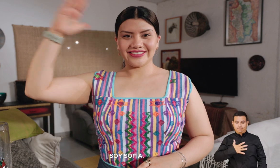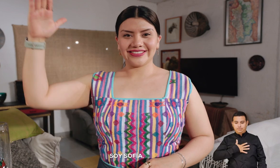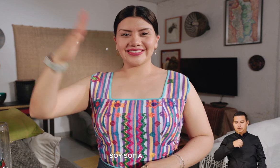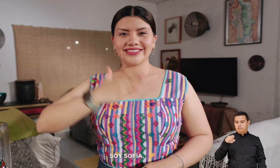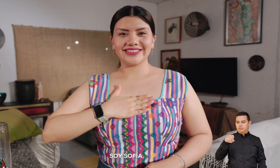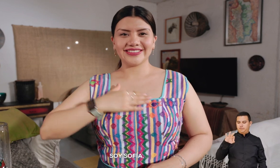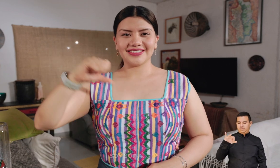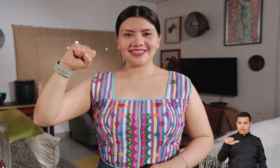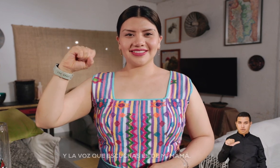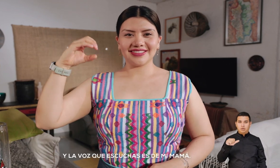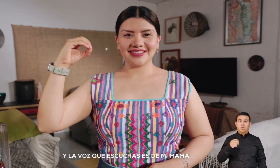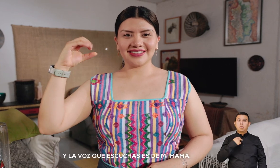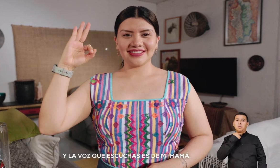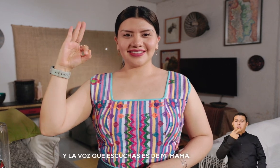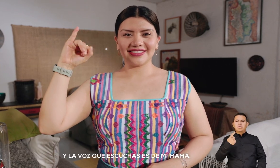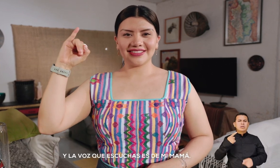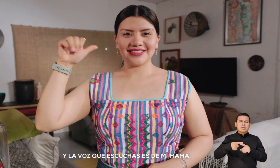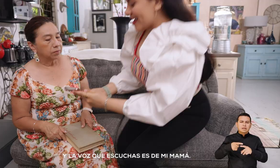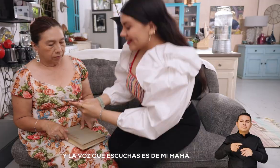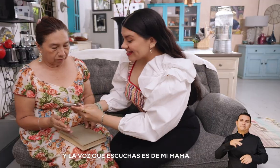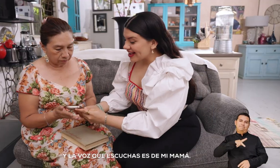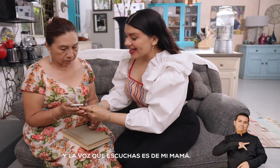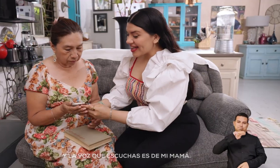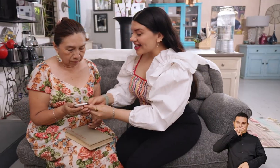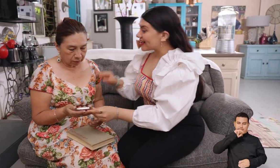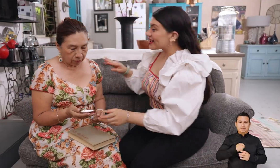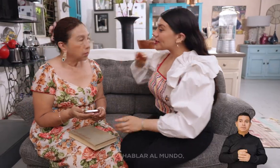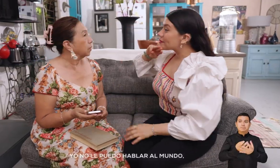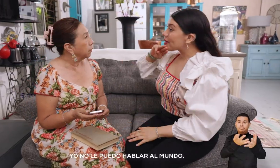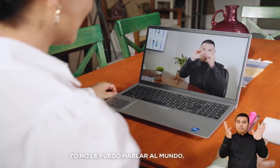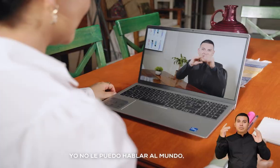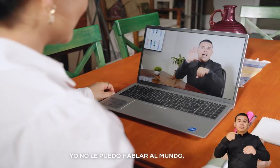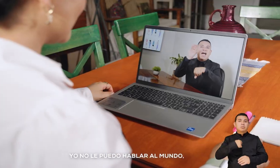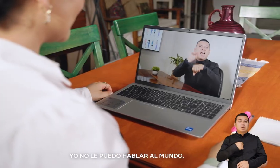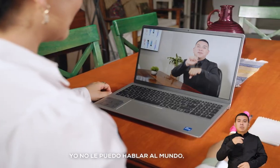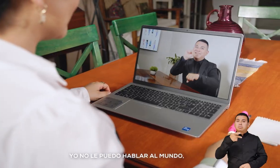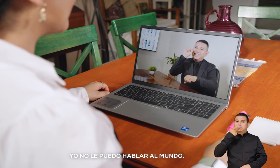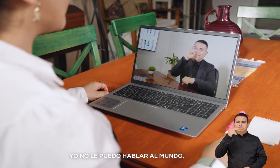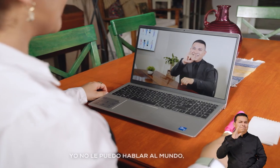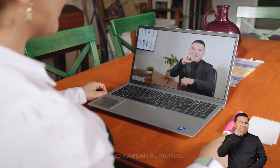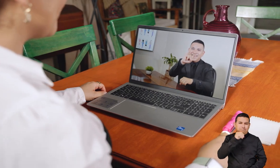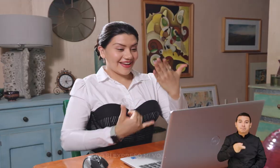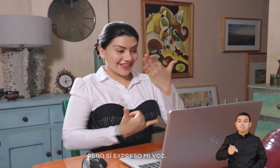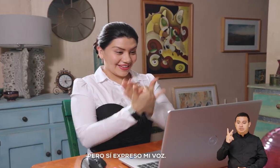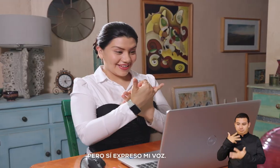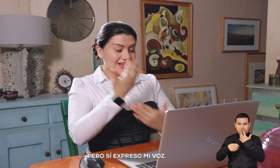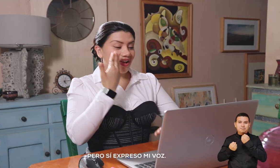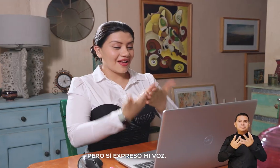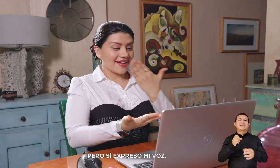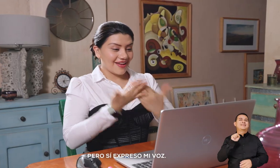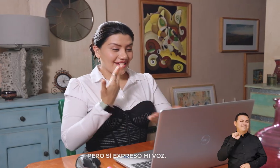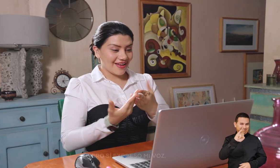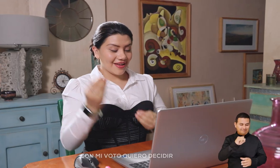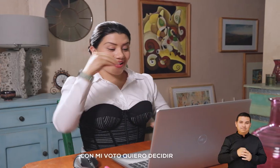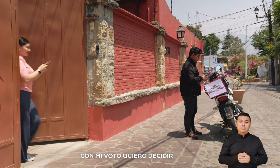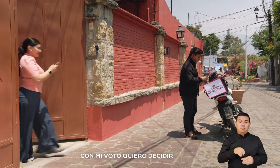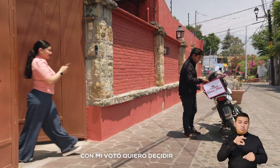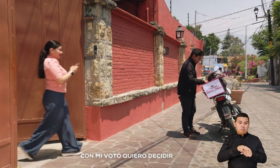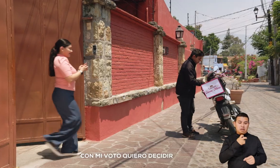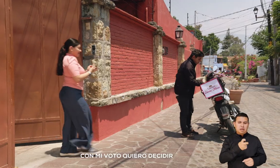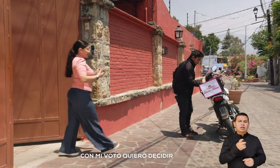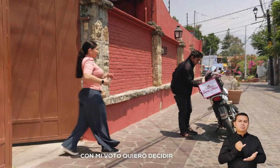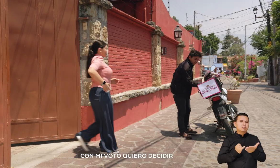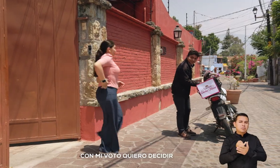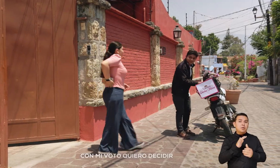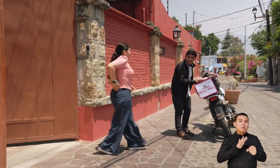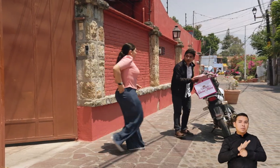Soy Sofía, y la voz que escuchas es de mi mamá. Yo no le puedo hablar al mundo, pero sí expreso mi voz. Con mi